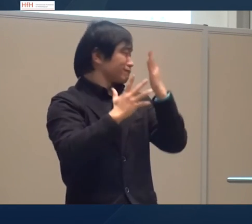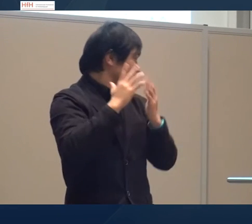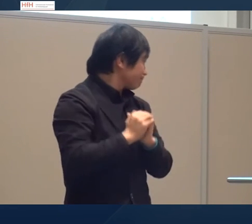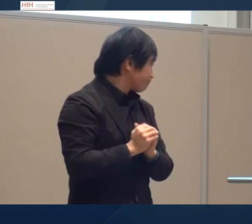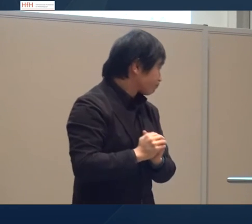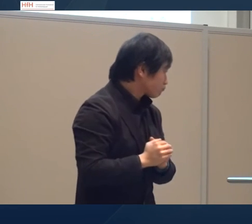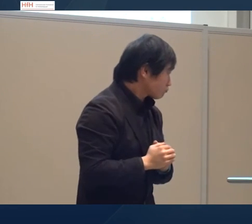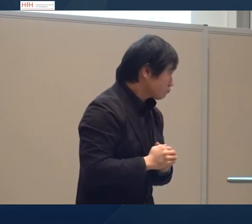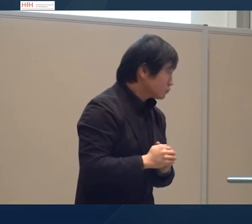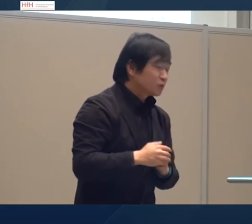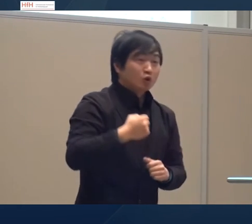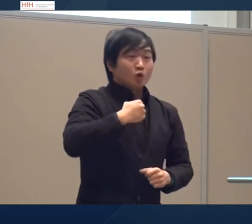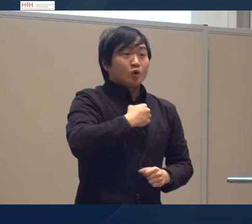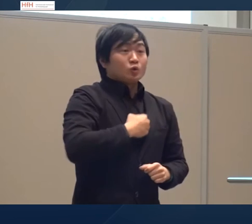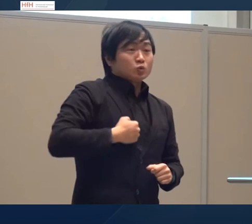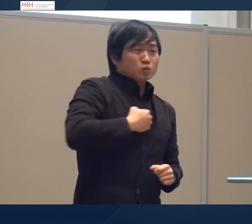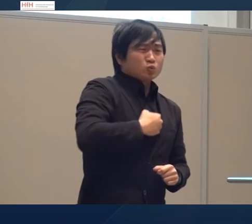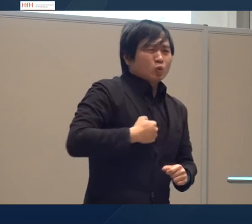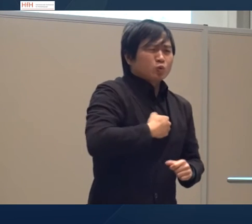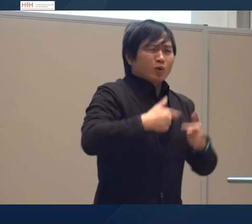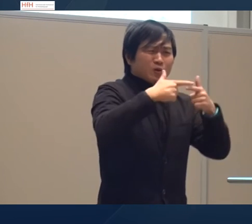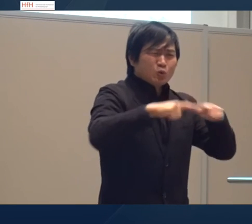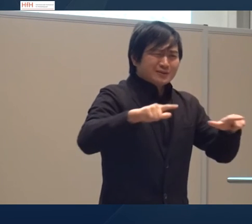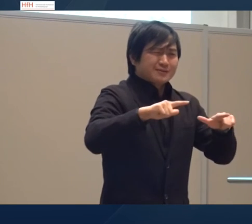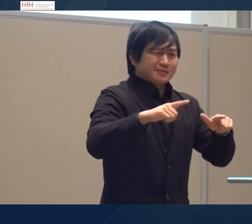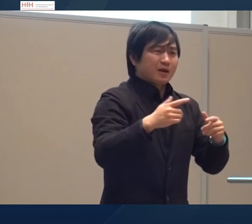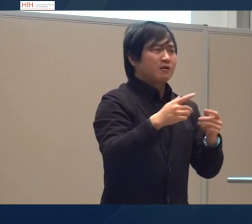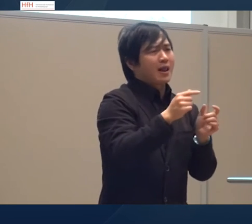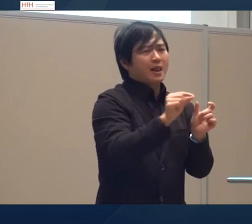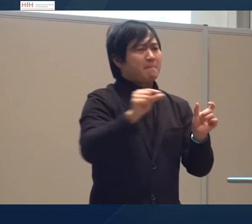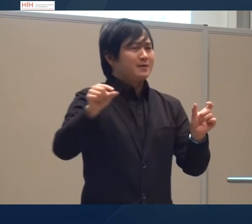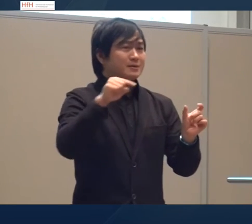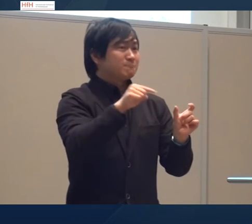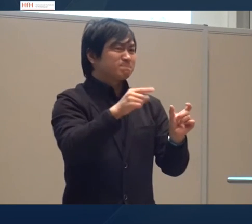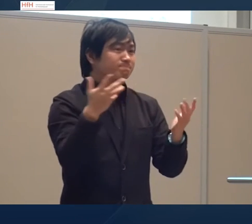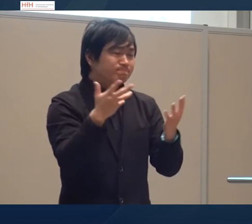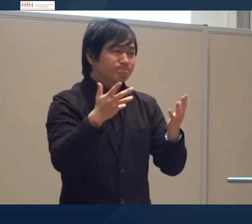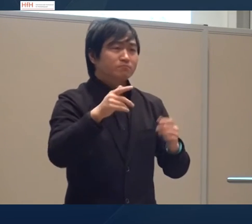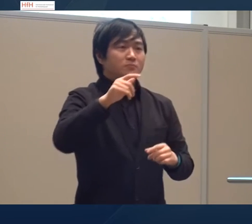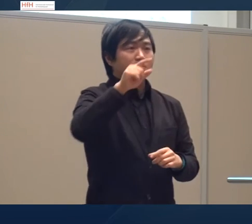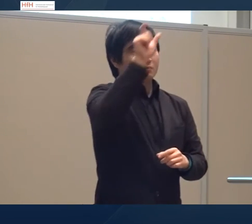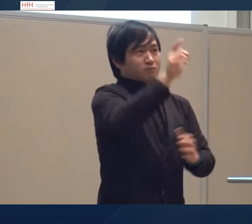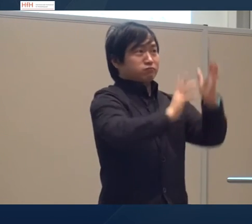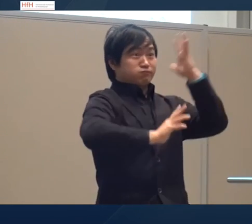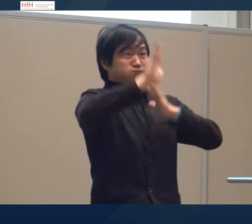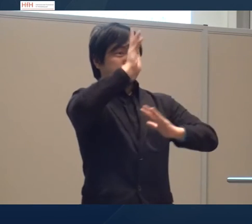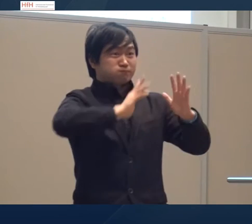verbessern es gibt auch eine soziolinguistische Funktion soziolinguistische Elemente